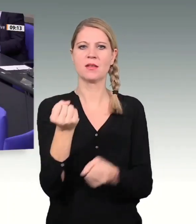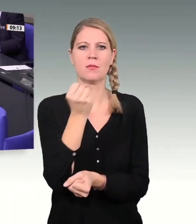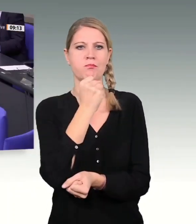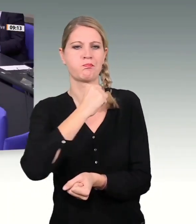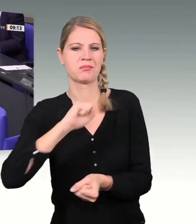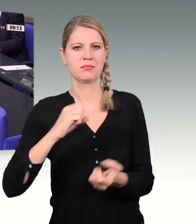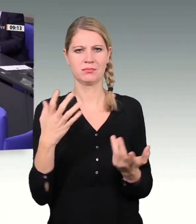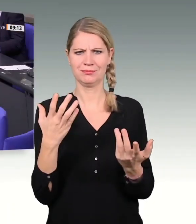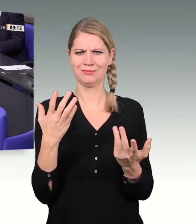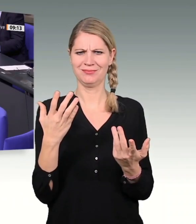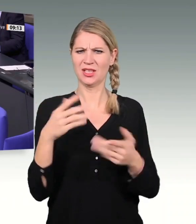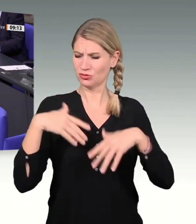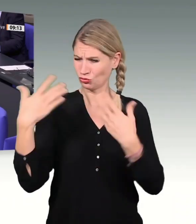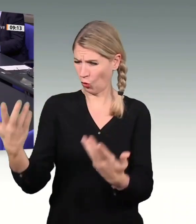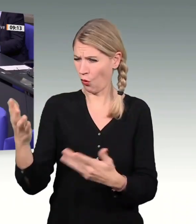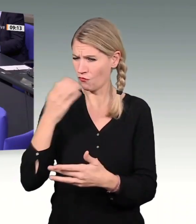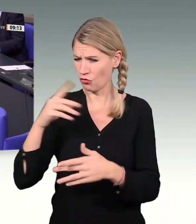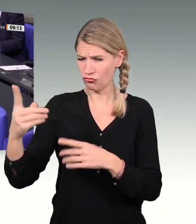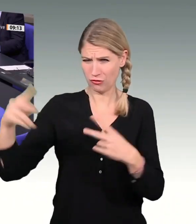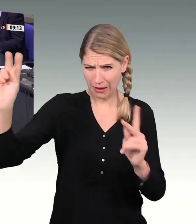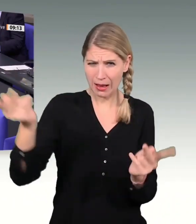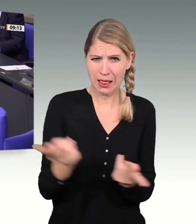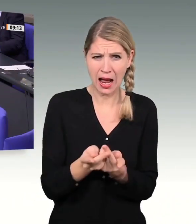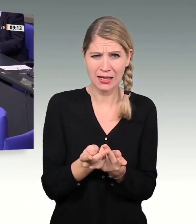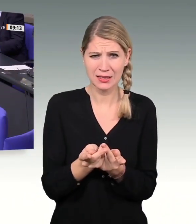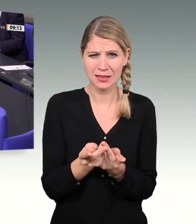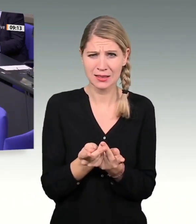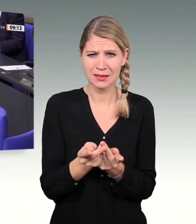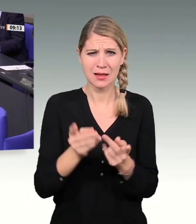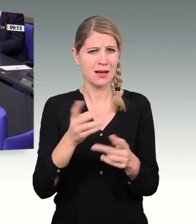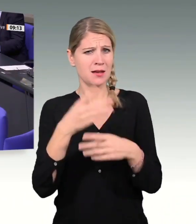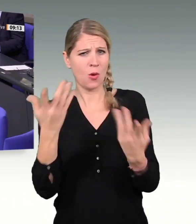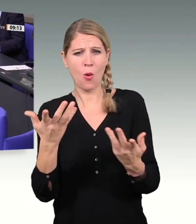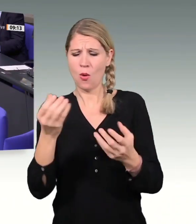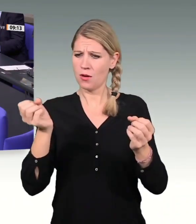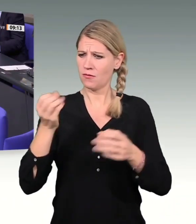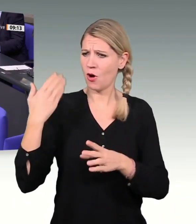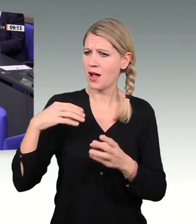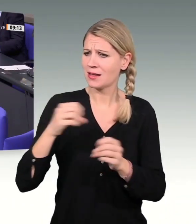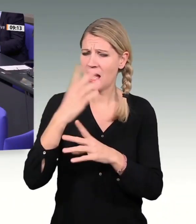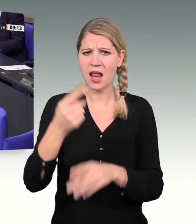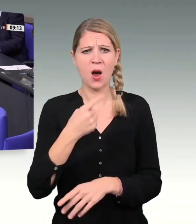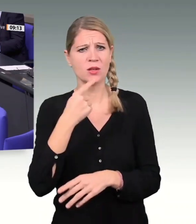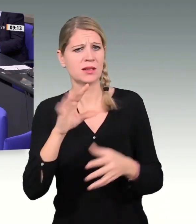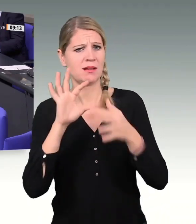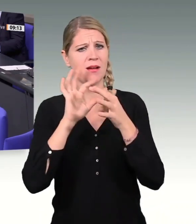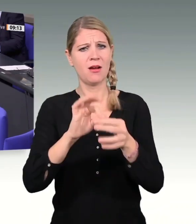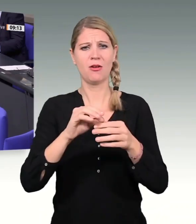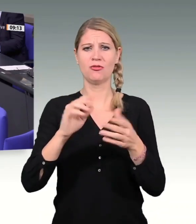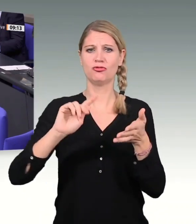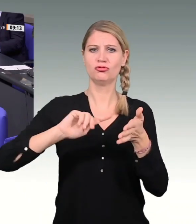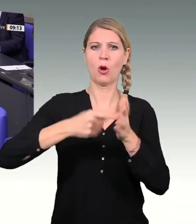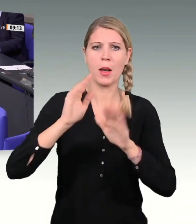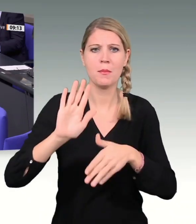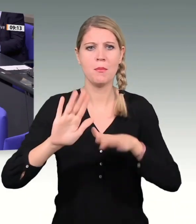Und auch in die Sondierungsgespräche sind Sie mit der klaren roten Linie gegangen. Kein Aufweichen der Schuldenbremse. Lieber Herr Finanzminister, wollen Sie